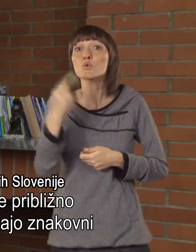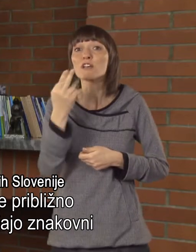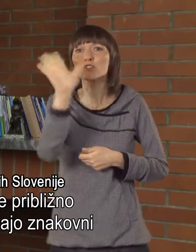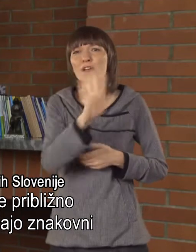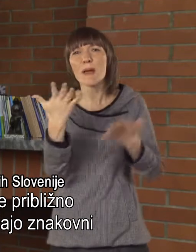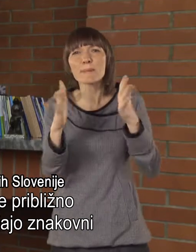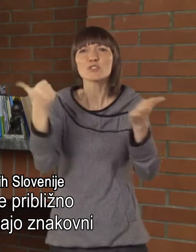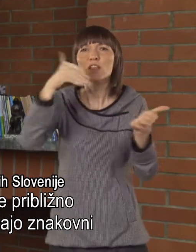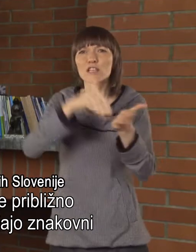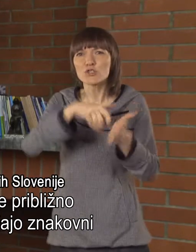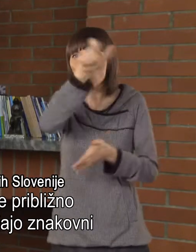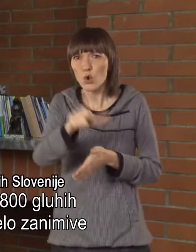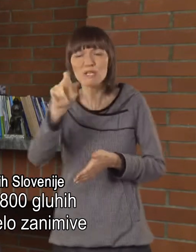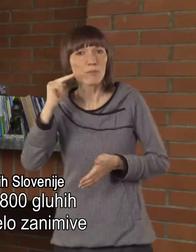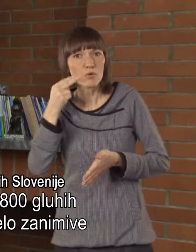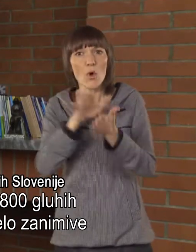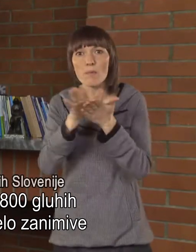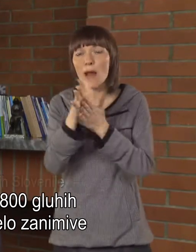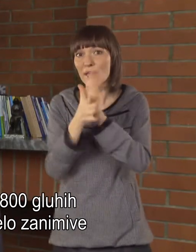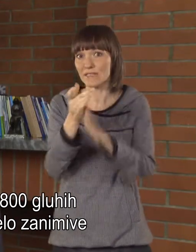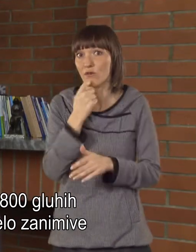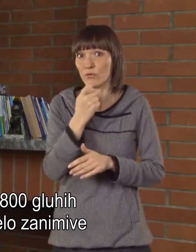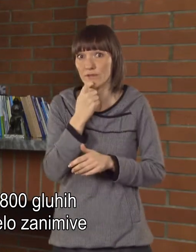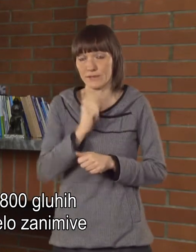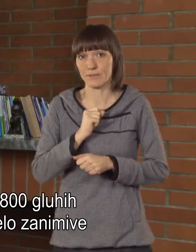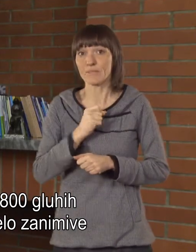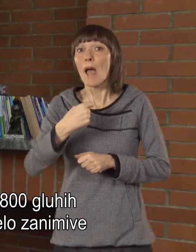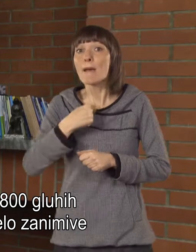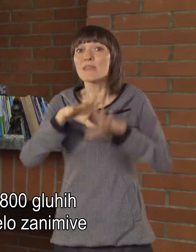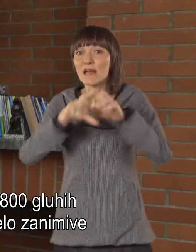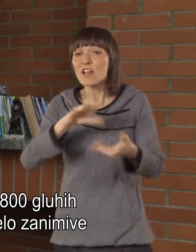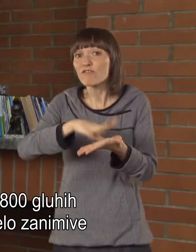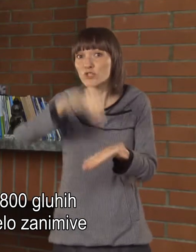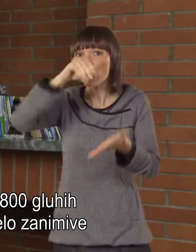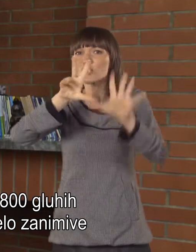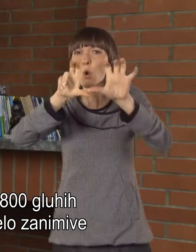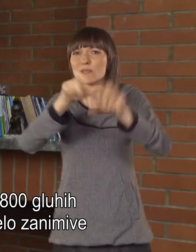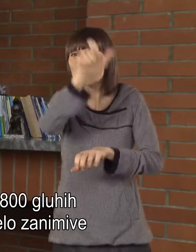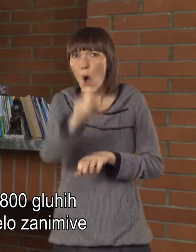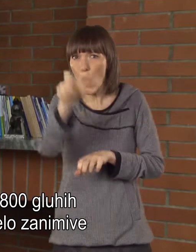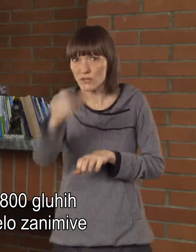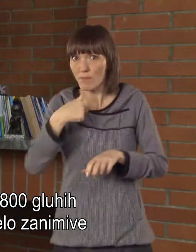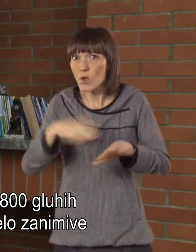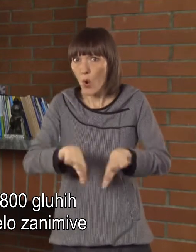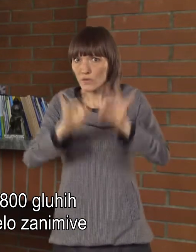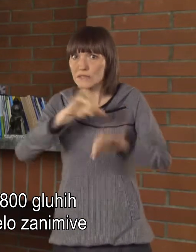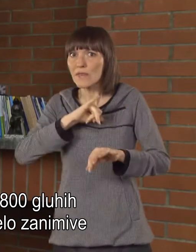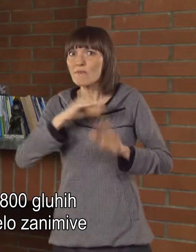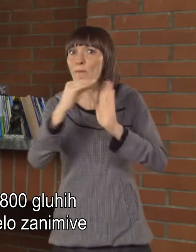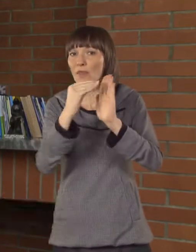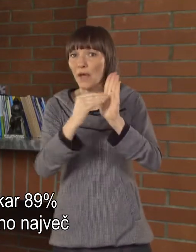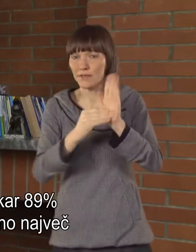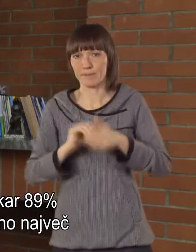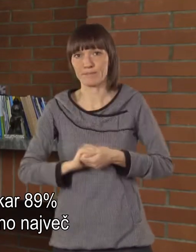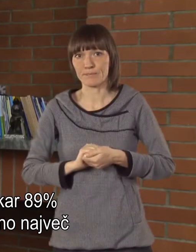je cr. tisoč, ki uporablja znakovni jezik. In na ozorcu 800 gluhih oseb smo ugotovili zelo